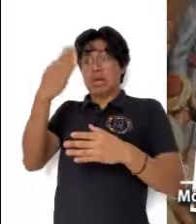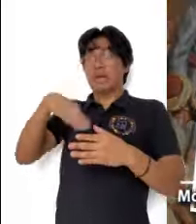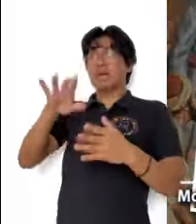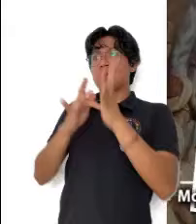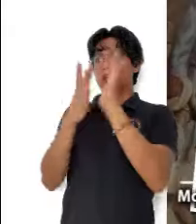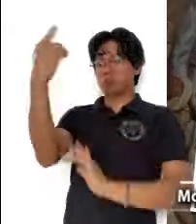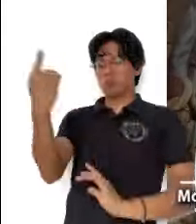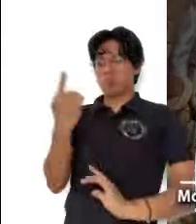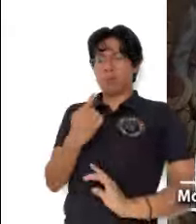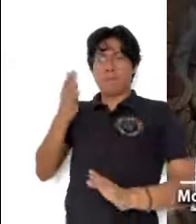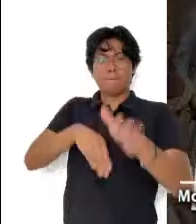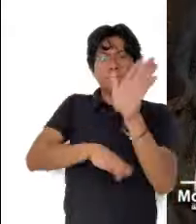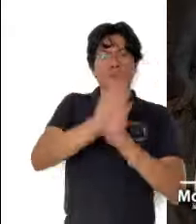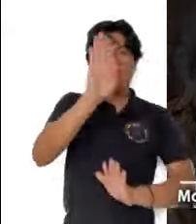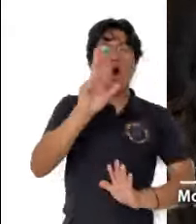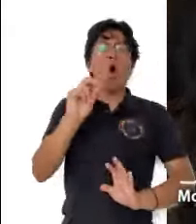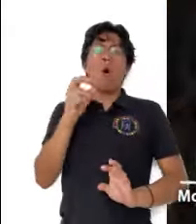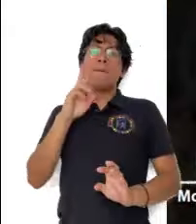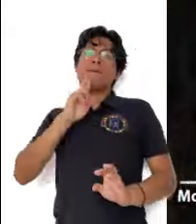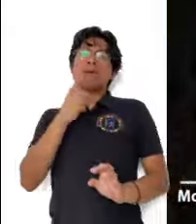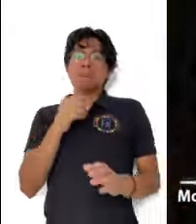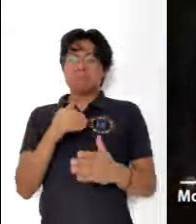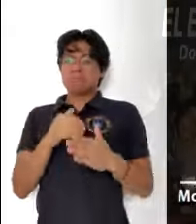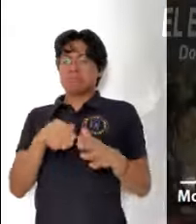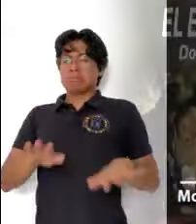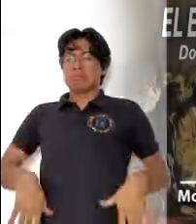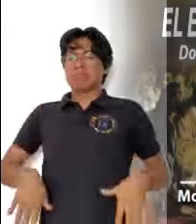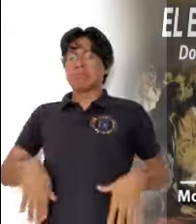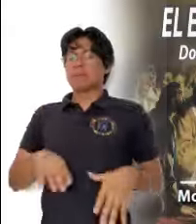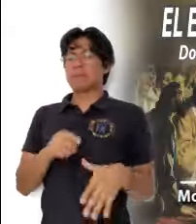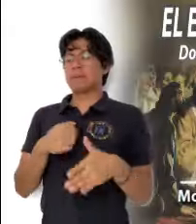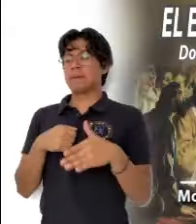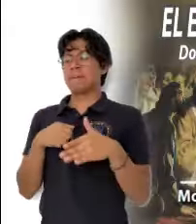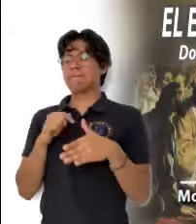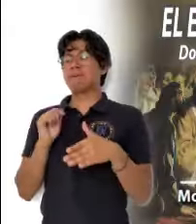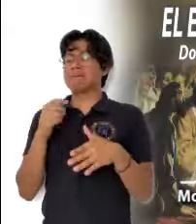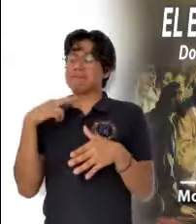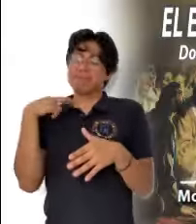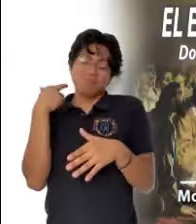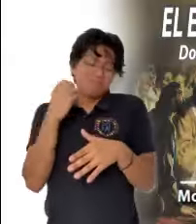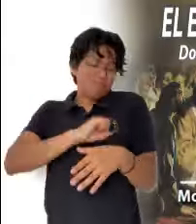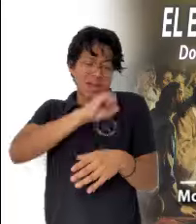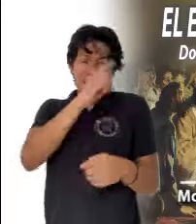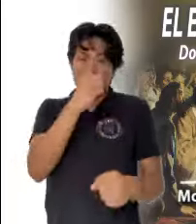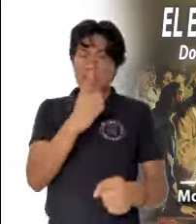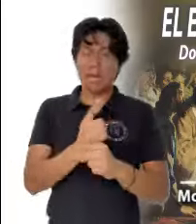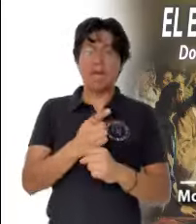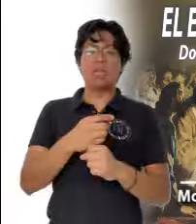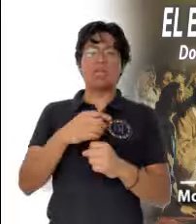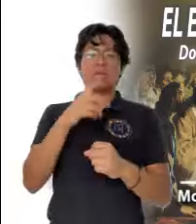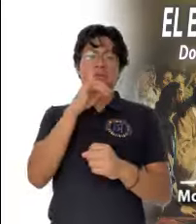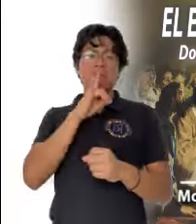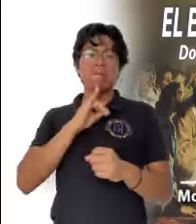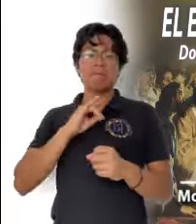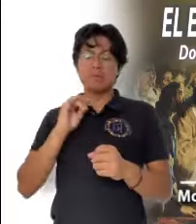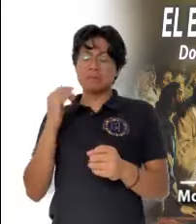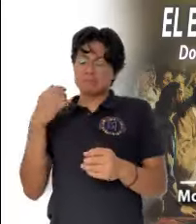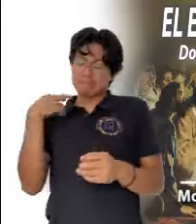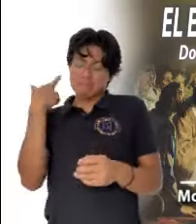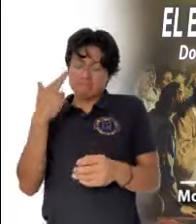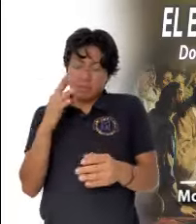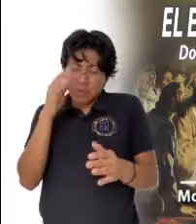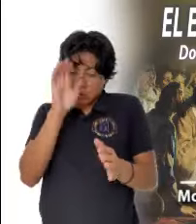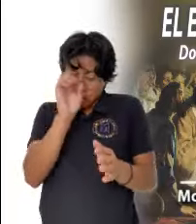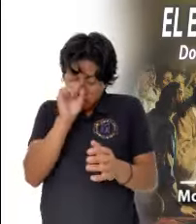sabiendo que Cristo está de nuestra parte o si preferimos, cobardemente, dejar que siga reinando la maldad y la